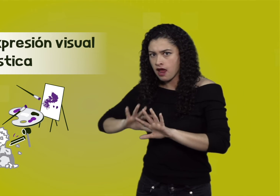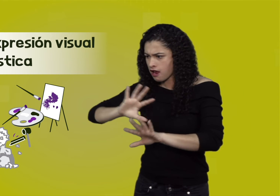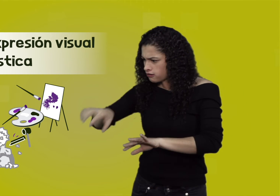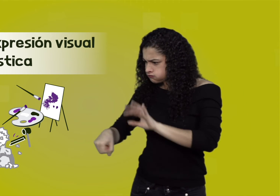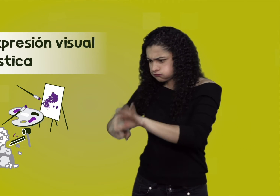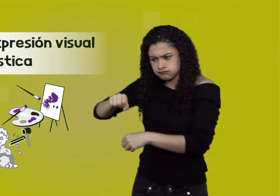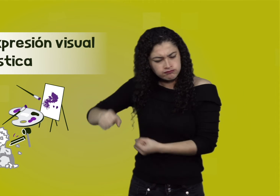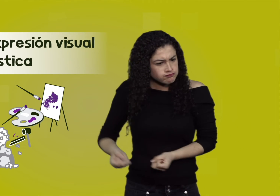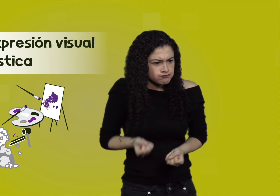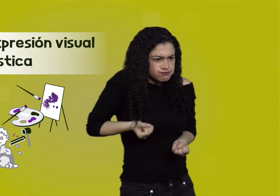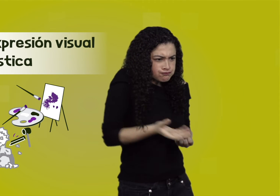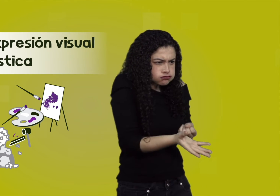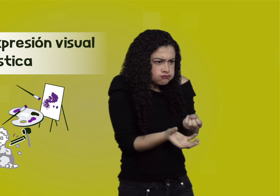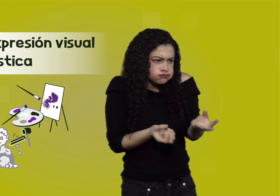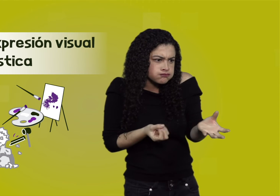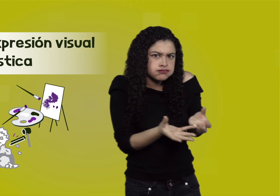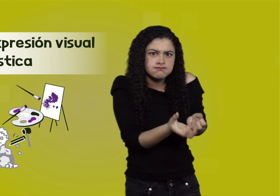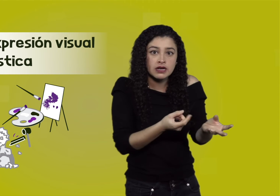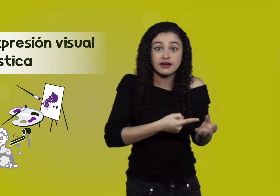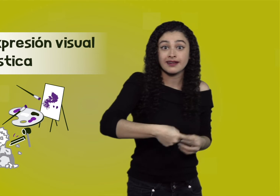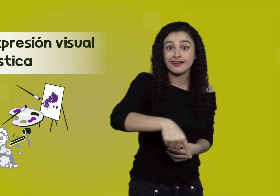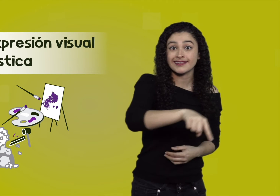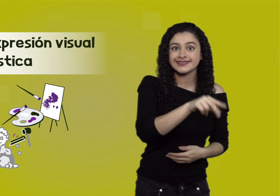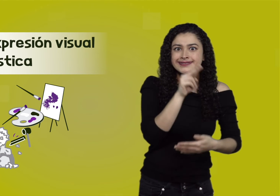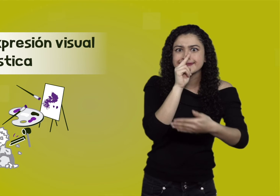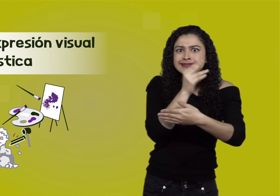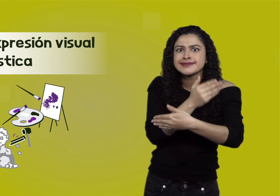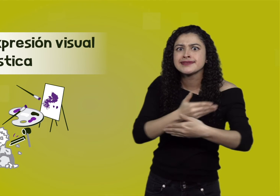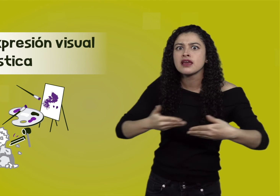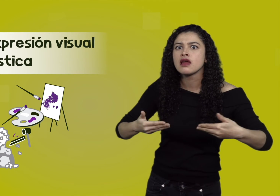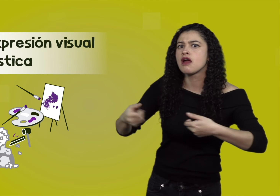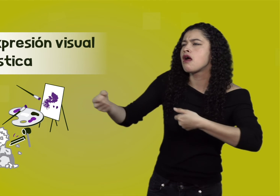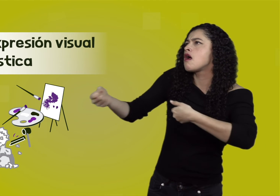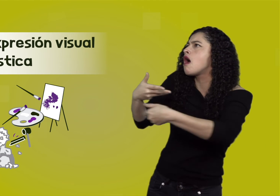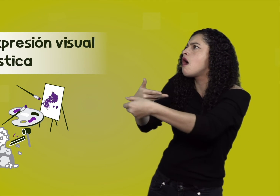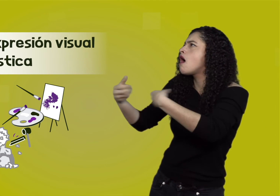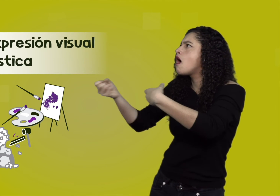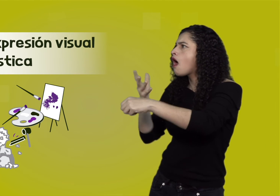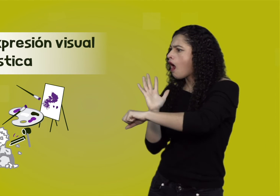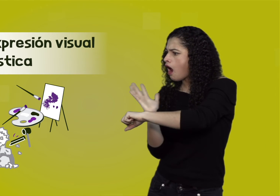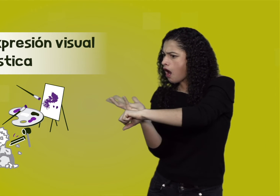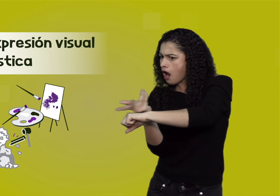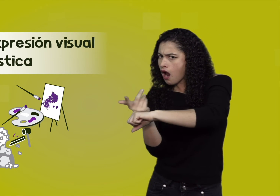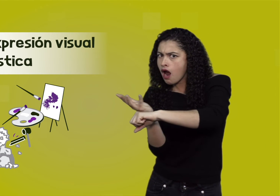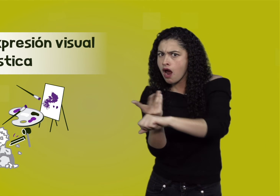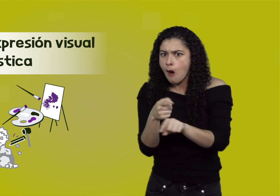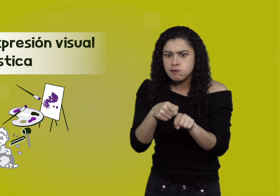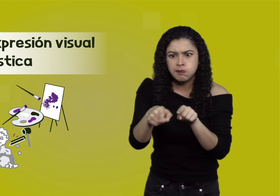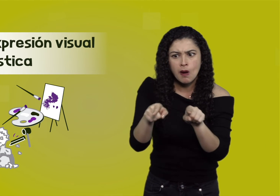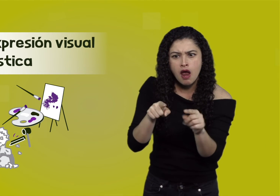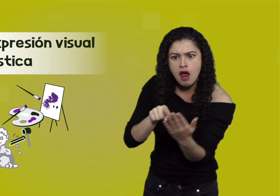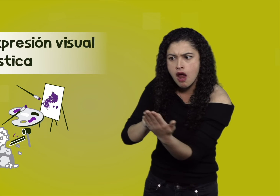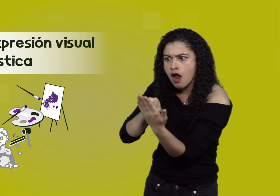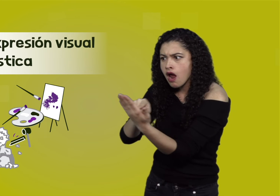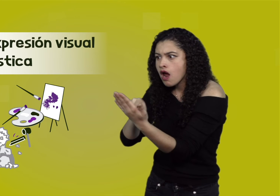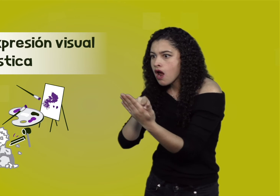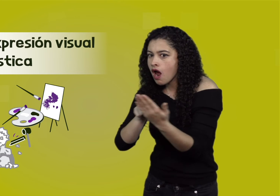simbolizar, liberar la imaginación y como resultado manifestarlas por medio de las distintas expresiones